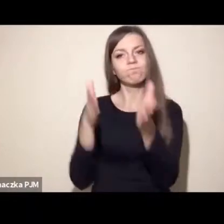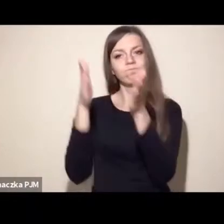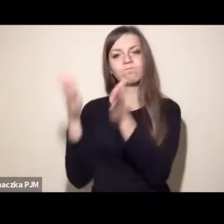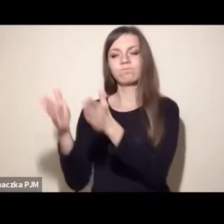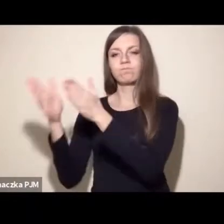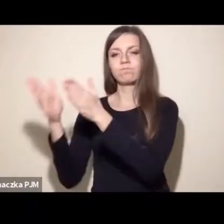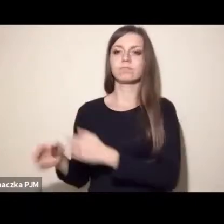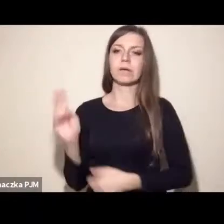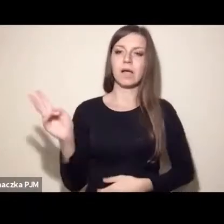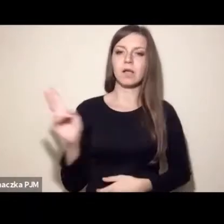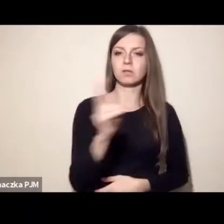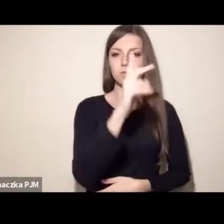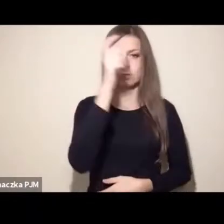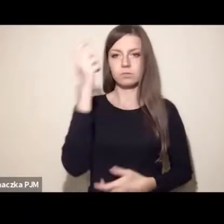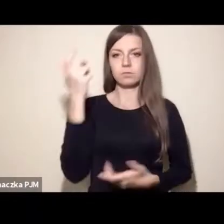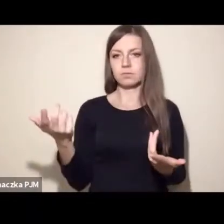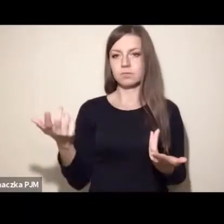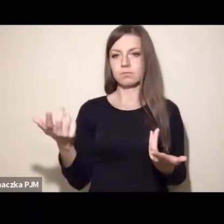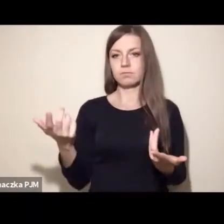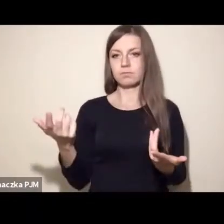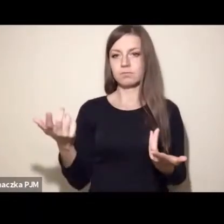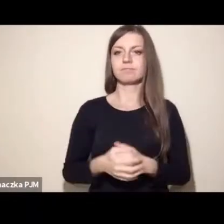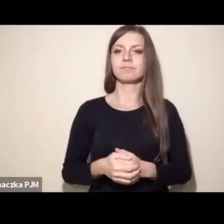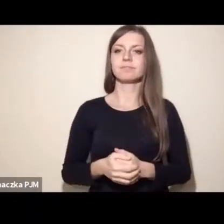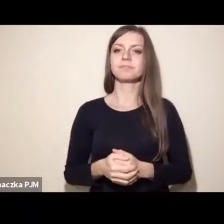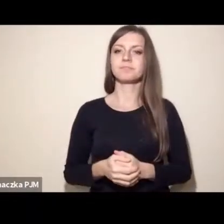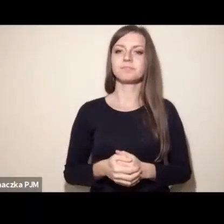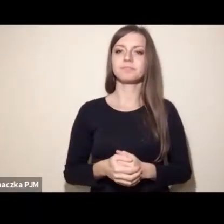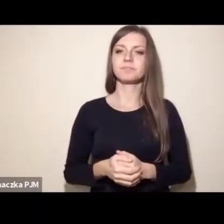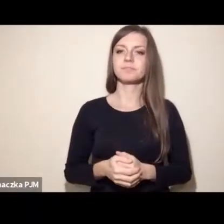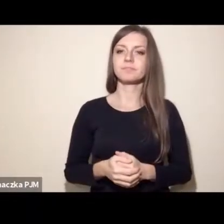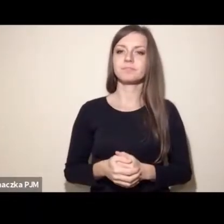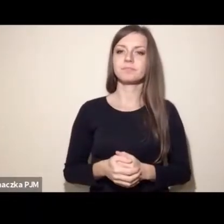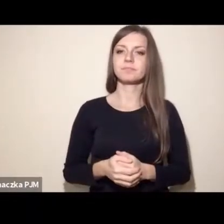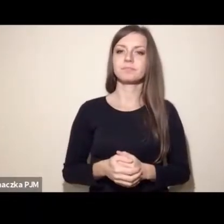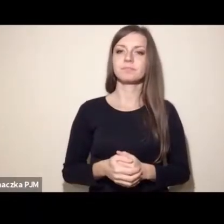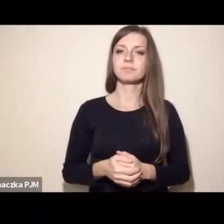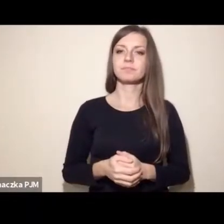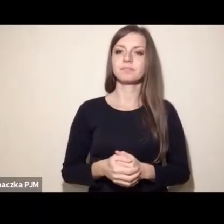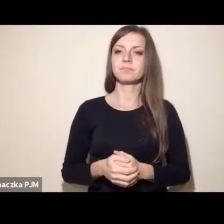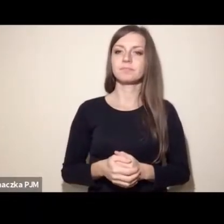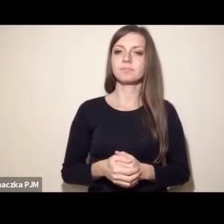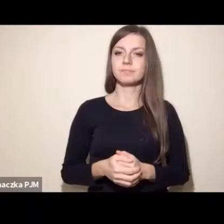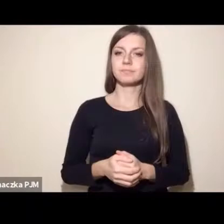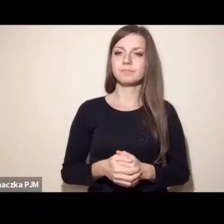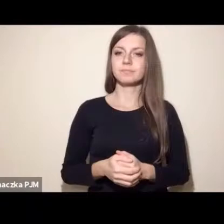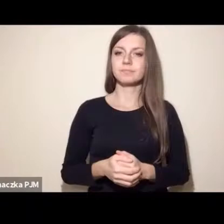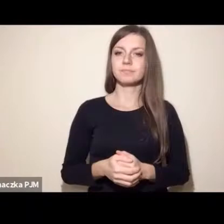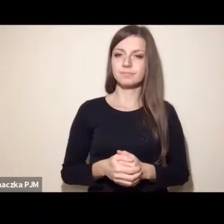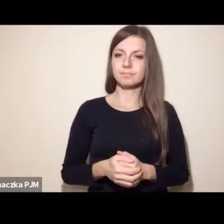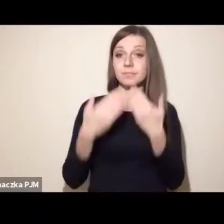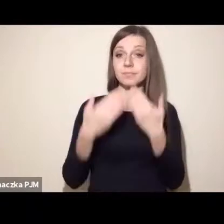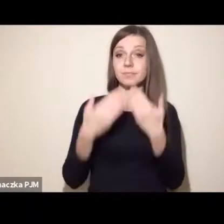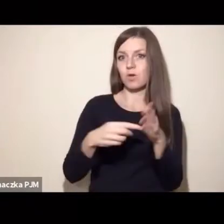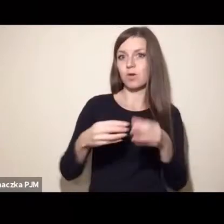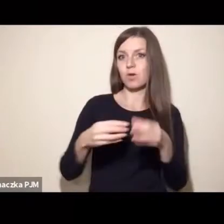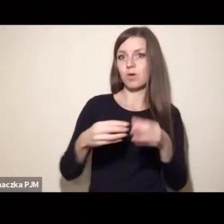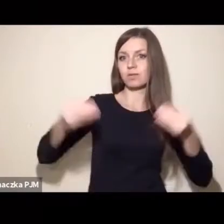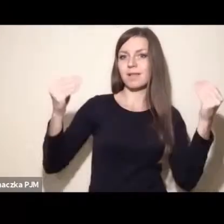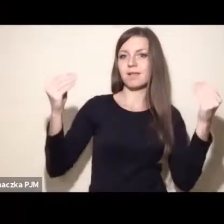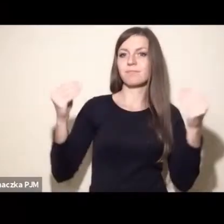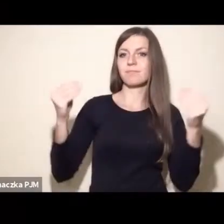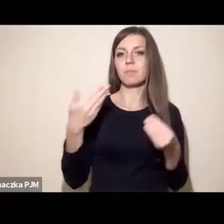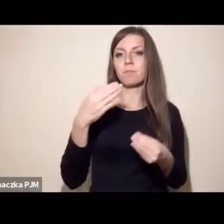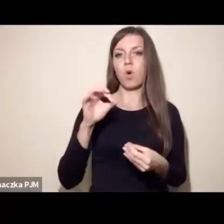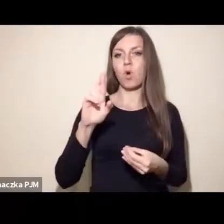jednostkowych interesów. Tak się odbywał postęp moralny w sferze ludzkiej.